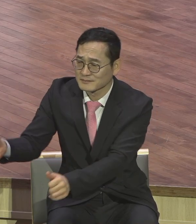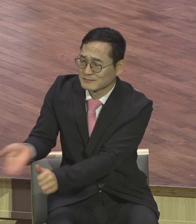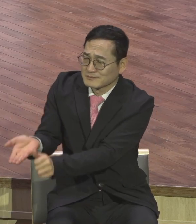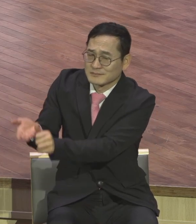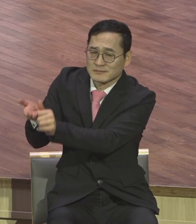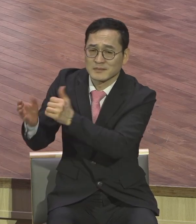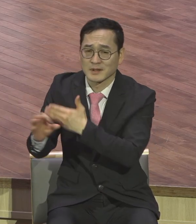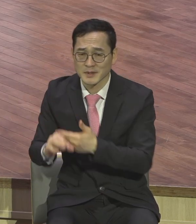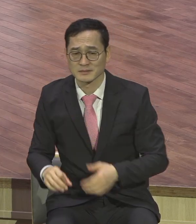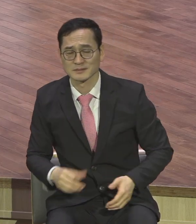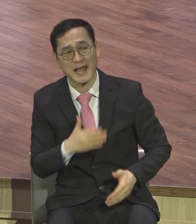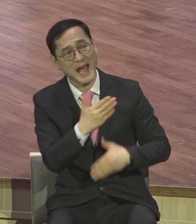차지하잖아요